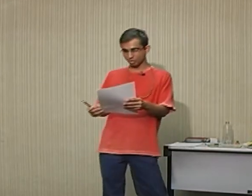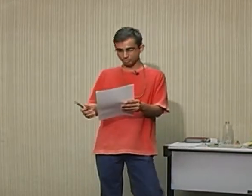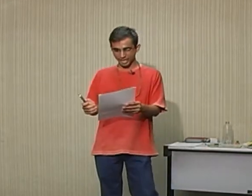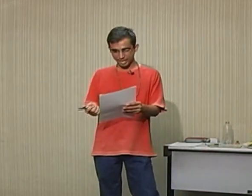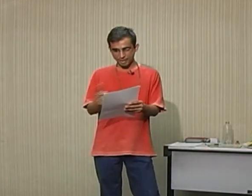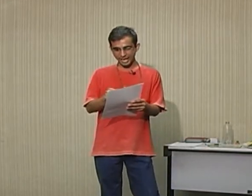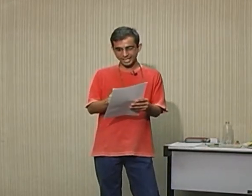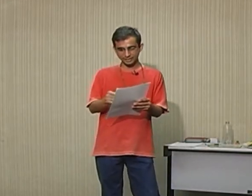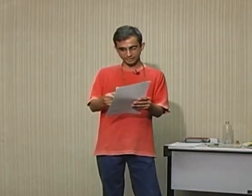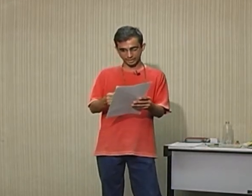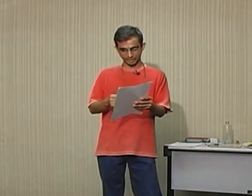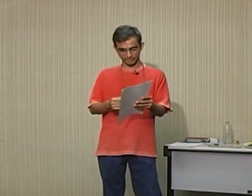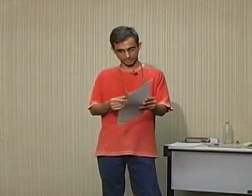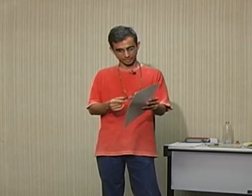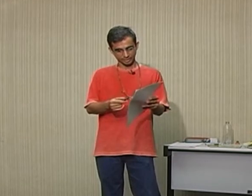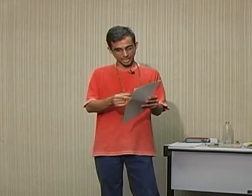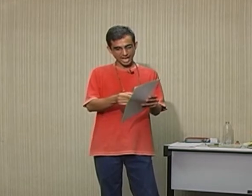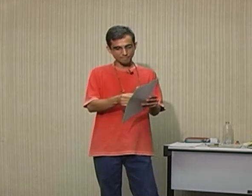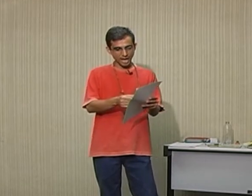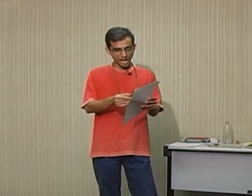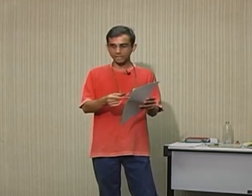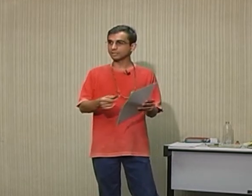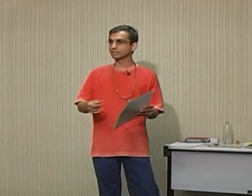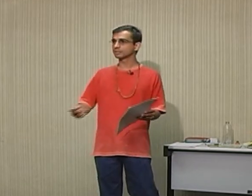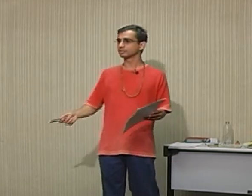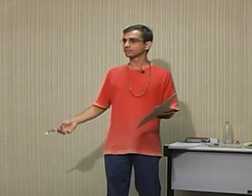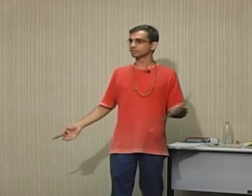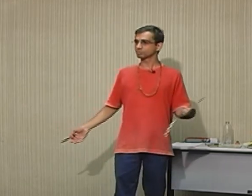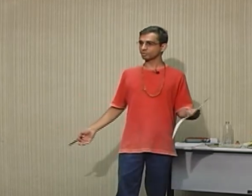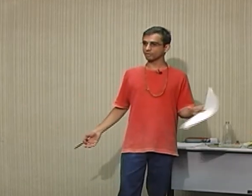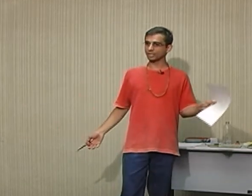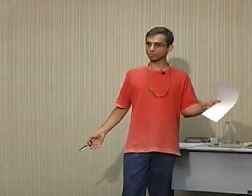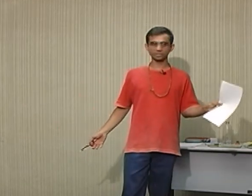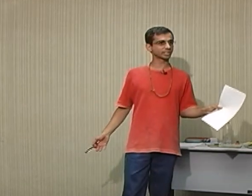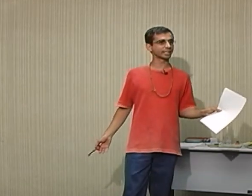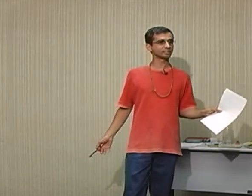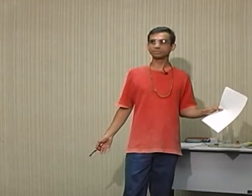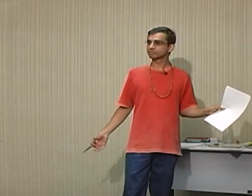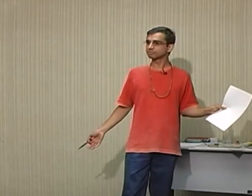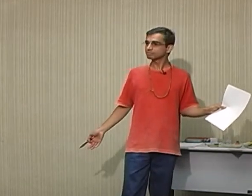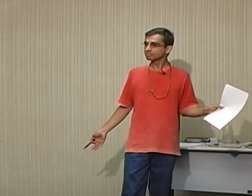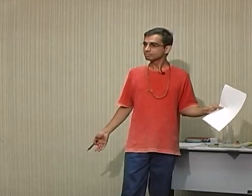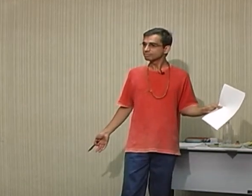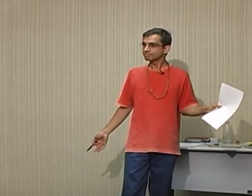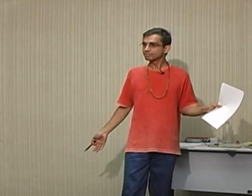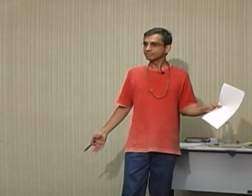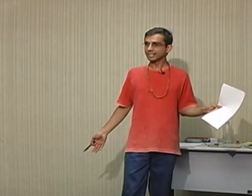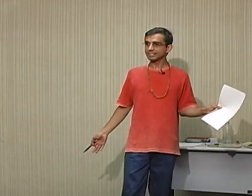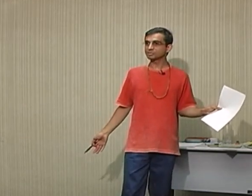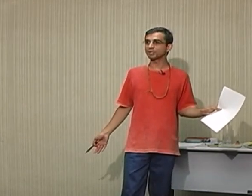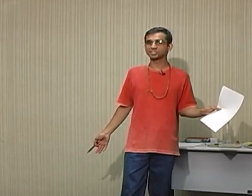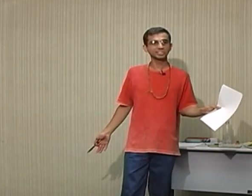Centopeia, barata, seis. Amarra. Só falar, cruz credo. Né? Simpatia.